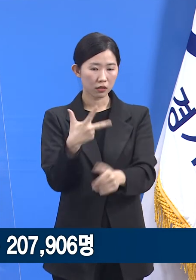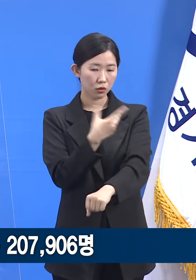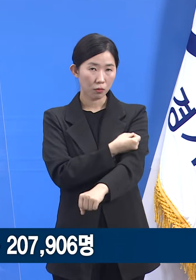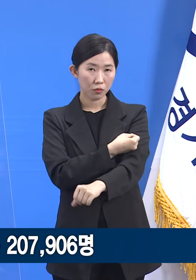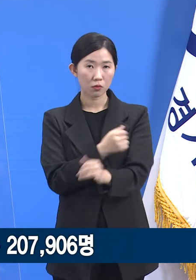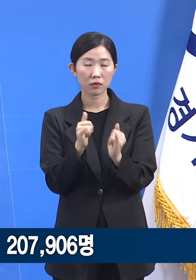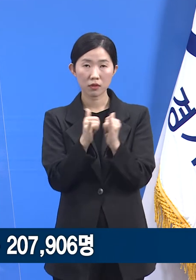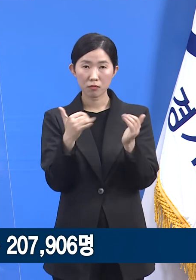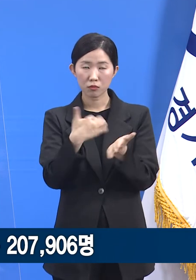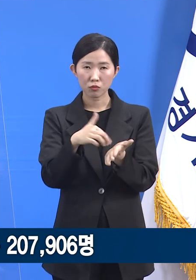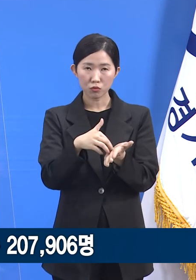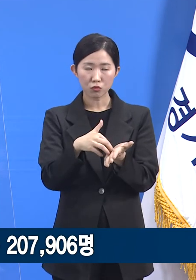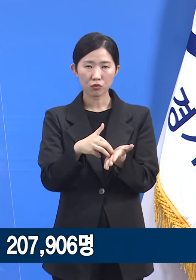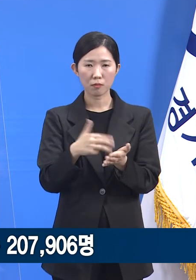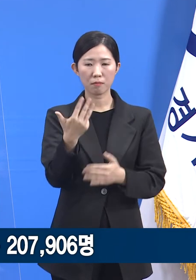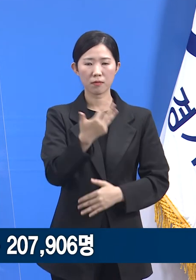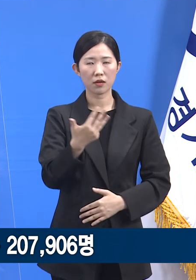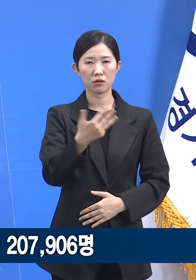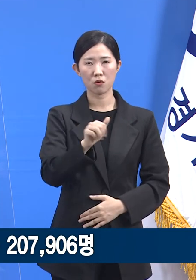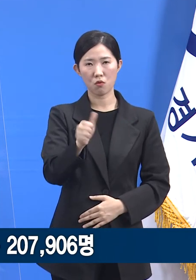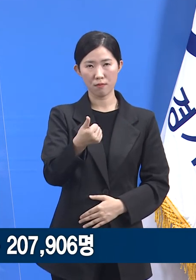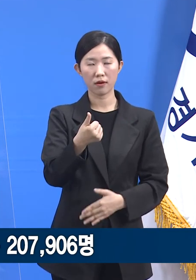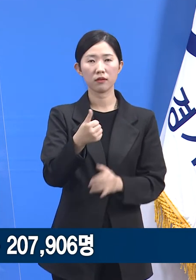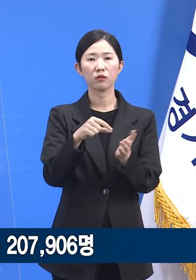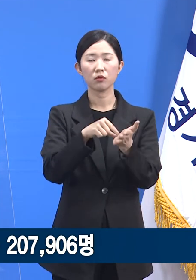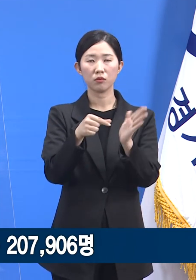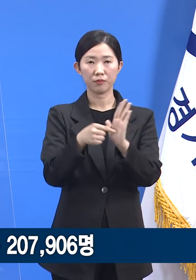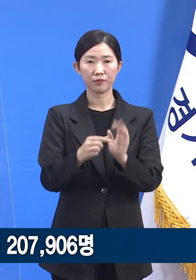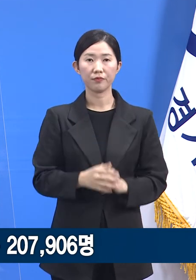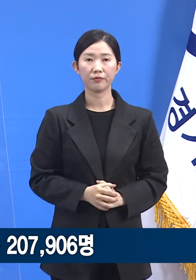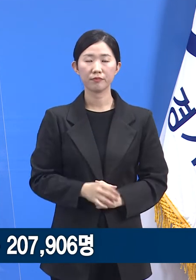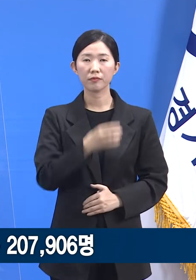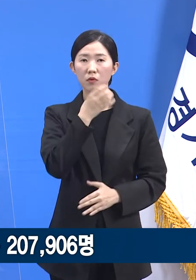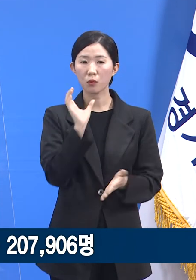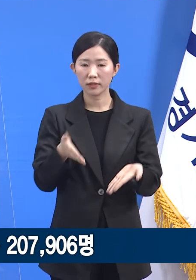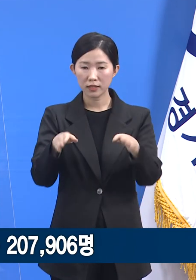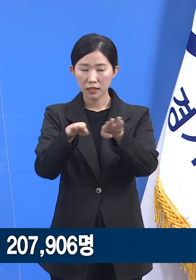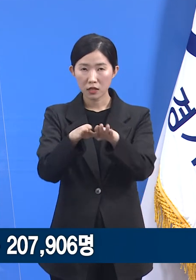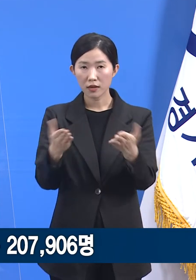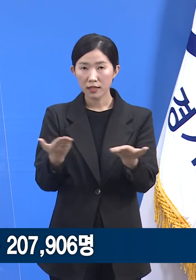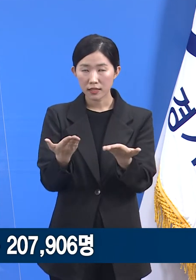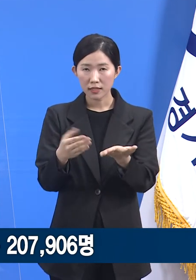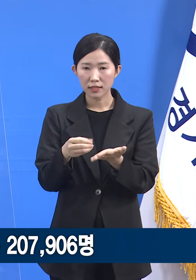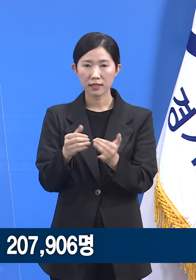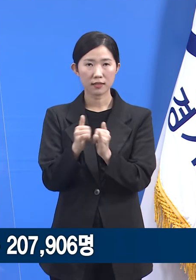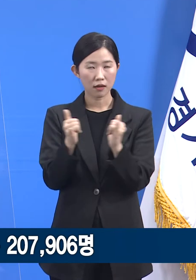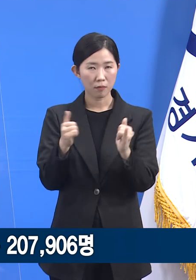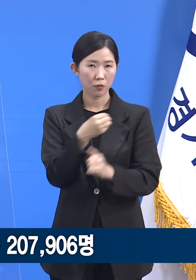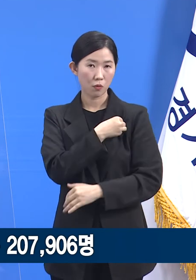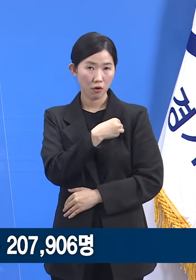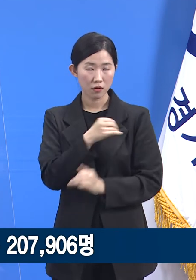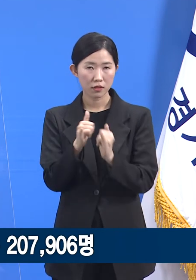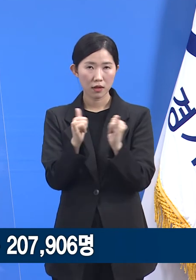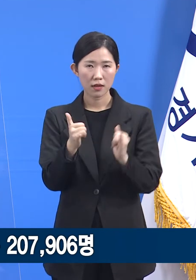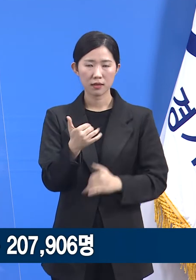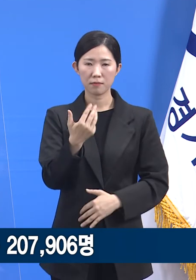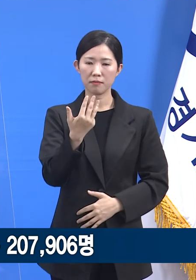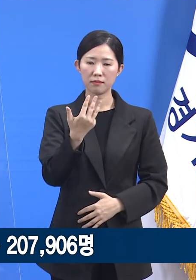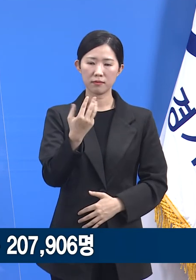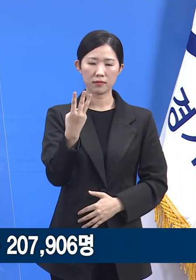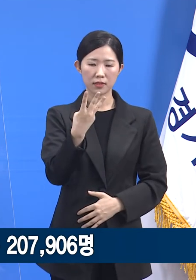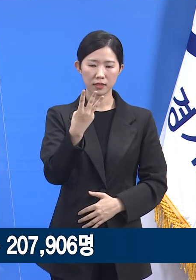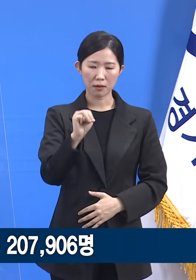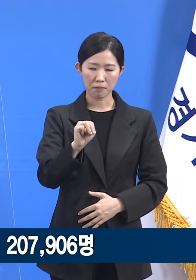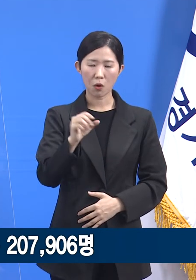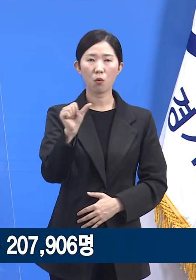,054명입니다. 노인시설 입소자와 종사자 접종 대상자는 35,528명이며